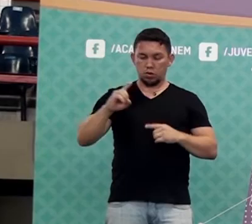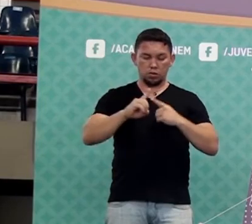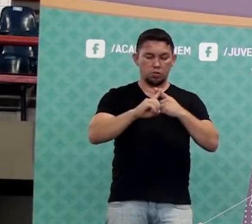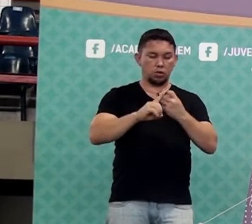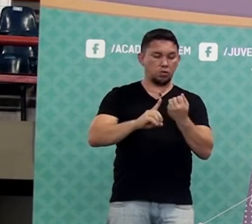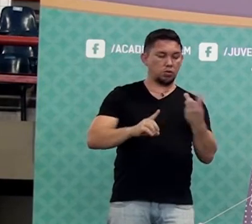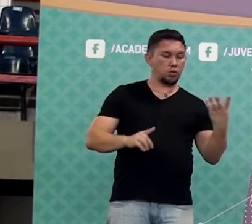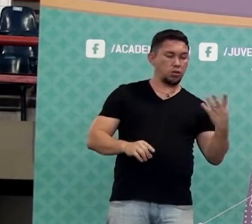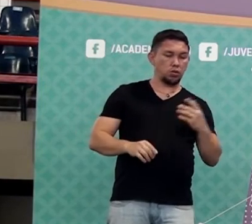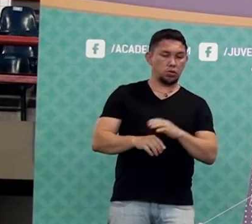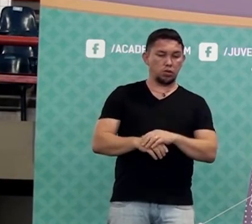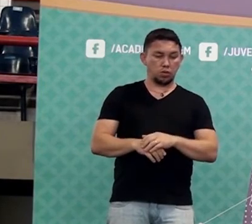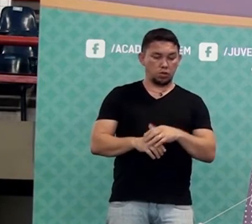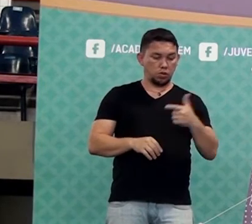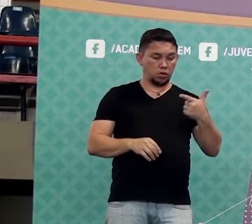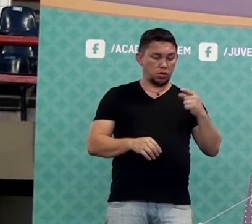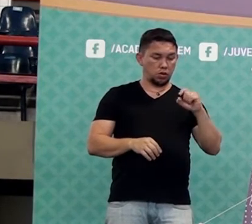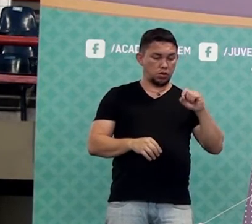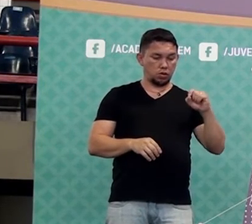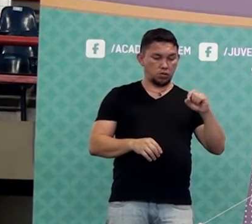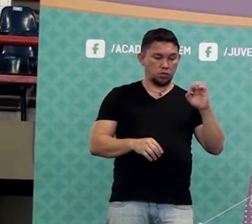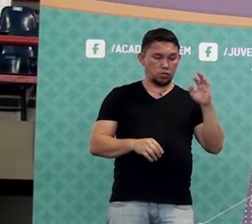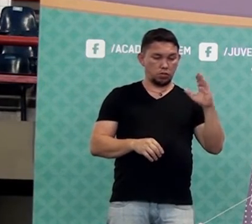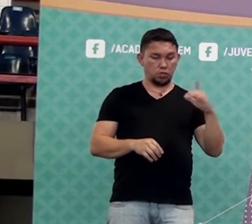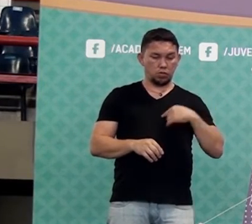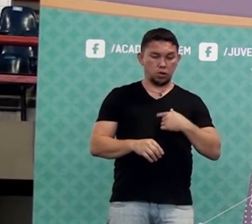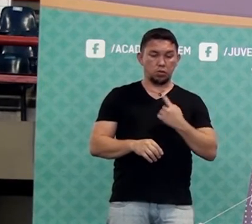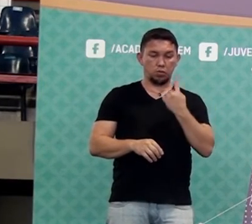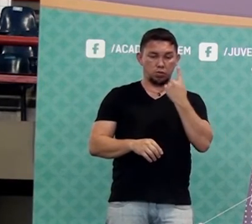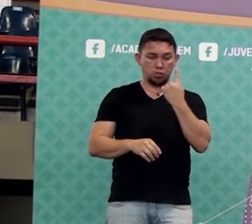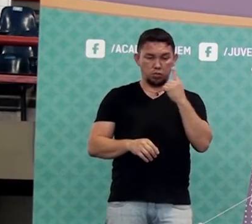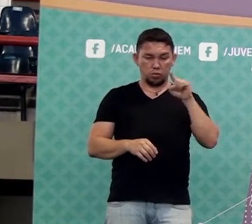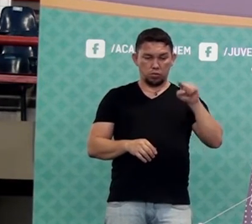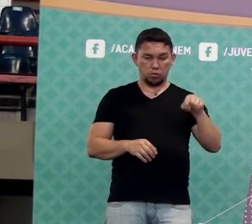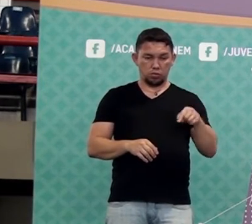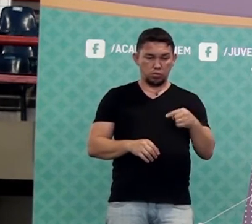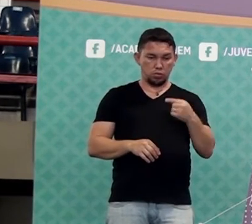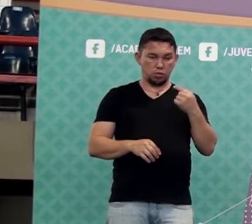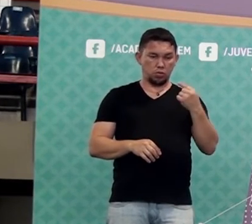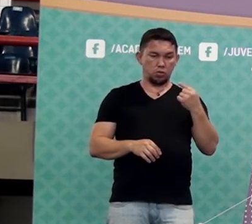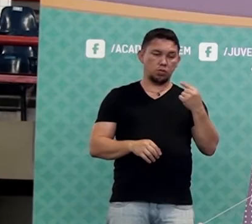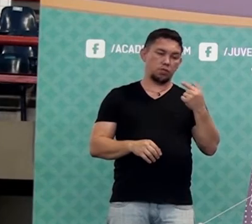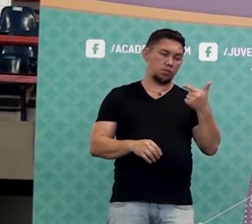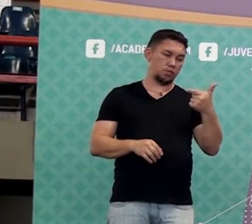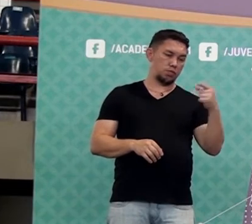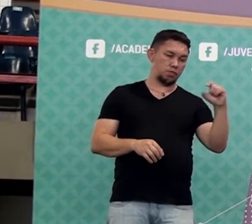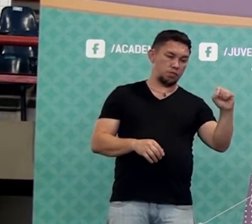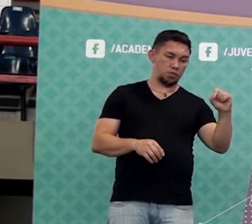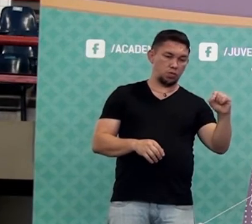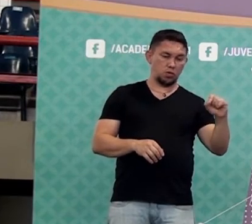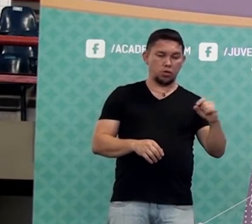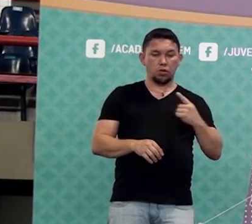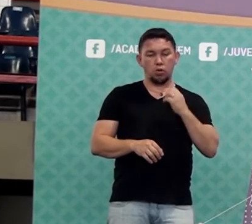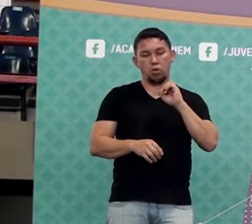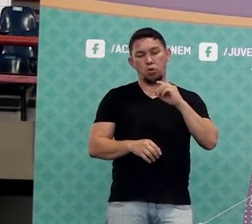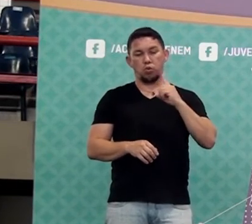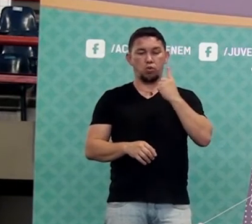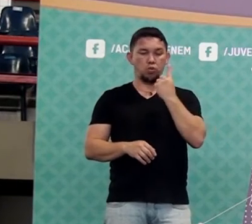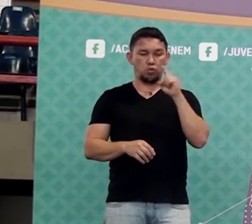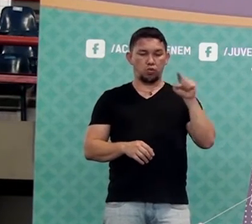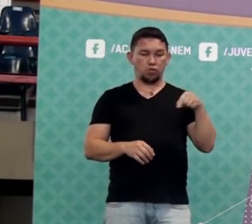Ora, se era 20%, eu multiplicava por 1,20. Ou 1,2.